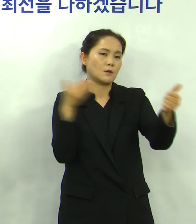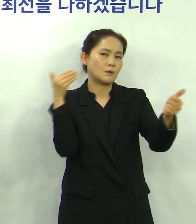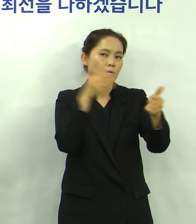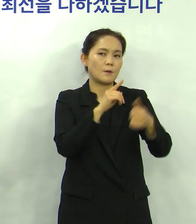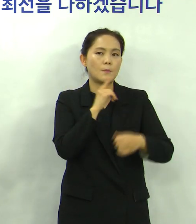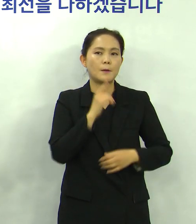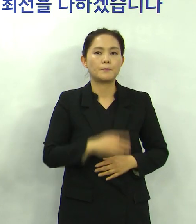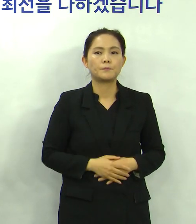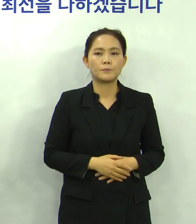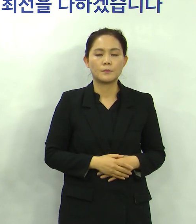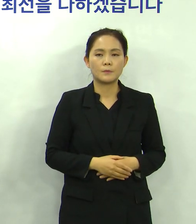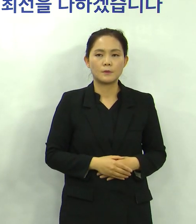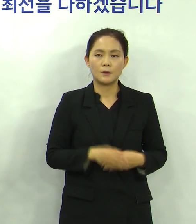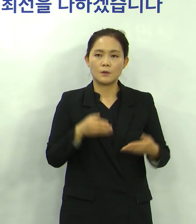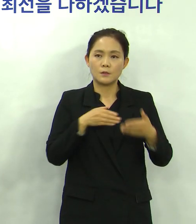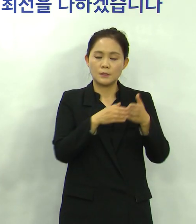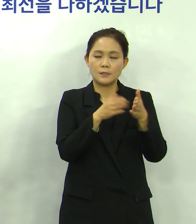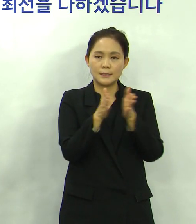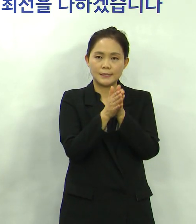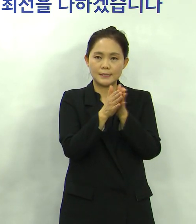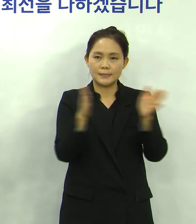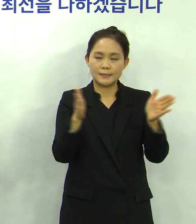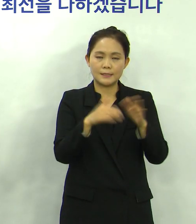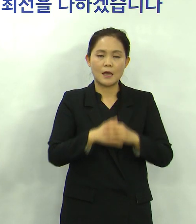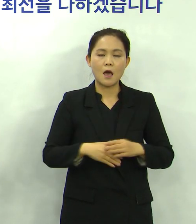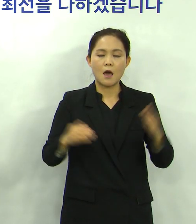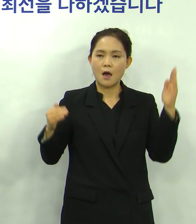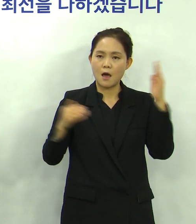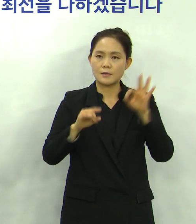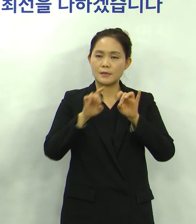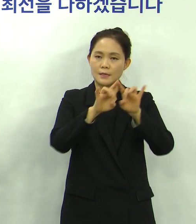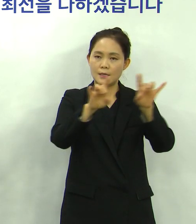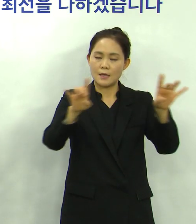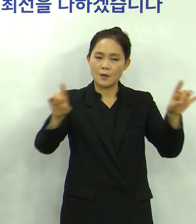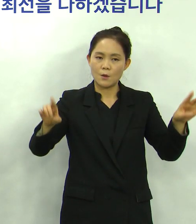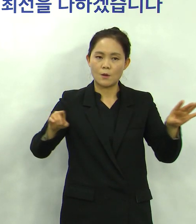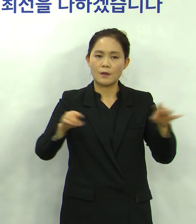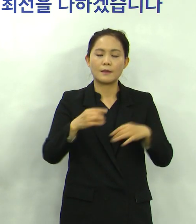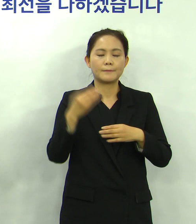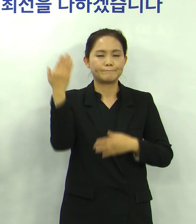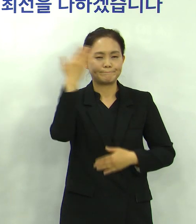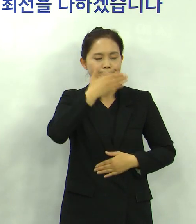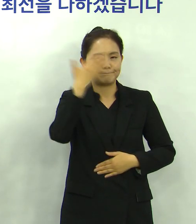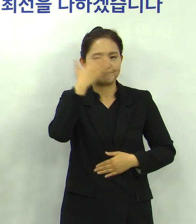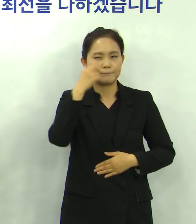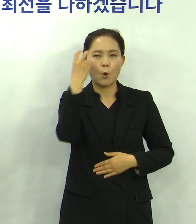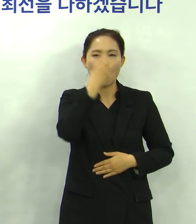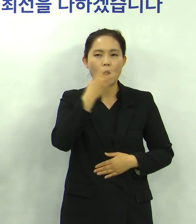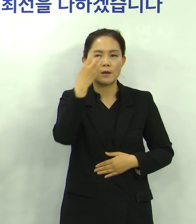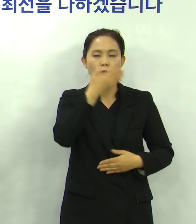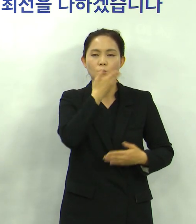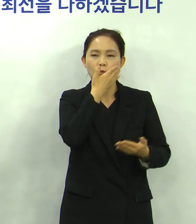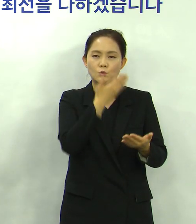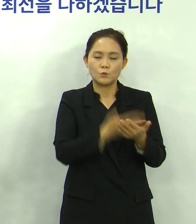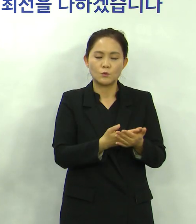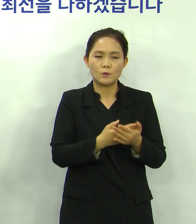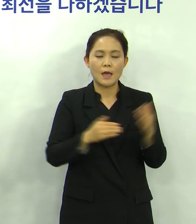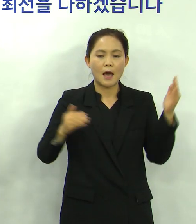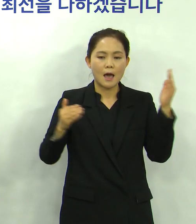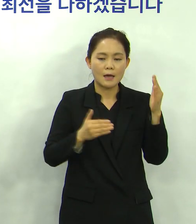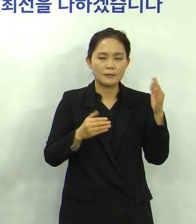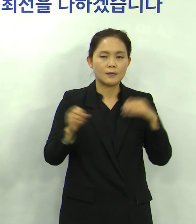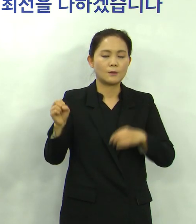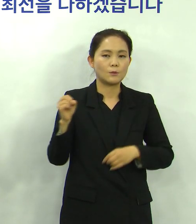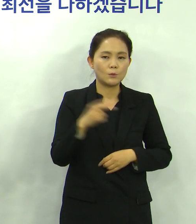등교 수업이 진행되면 당장 학생 개개인의 희생관리가 중요한데 학생은 물론 학부모님들의